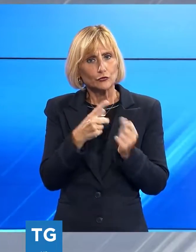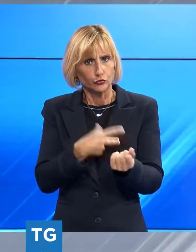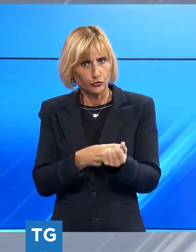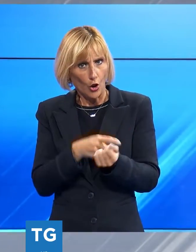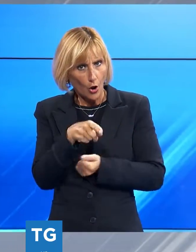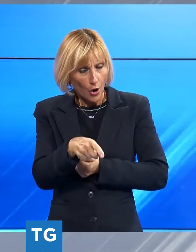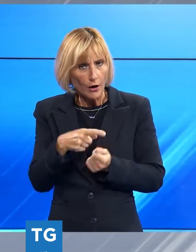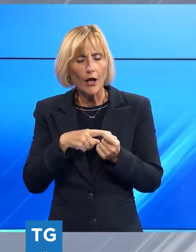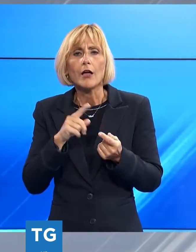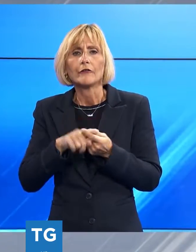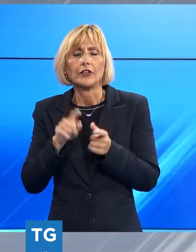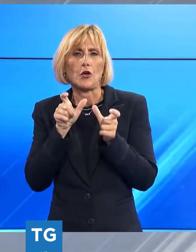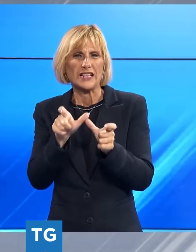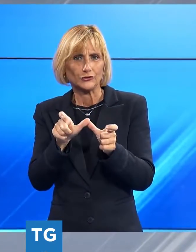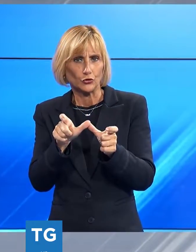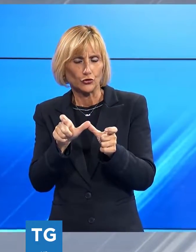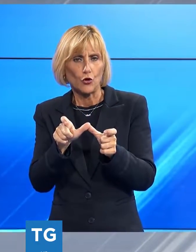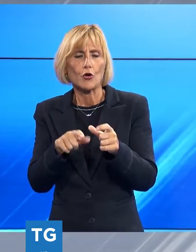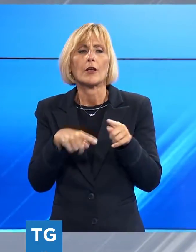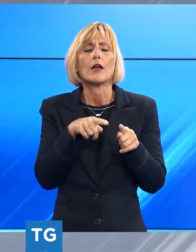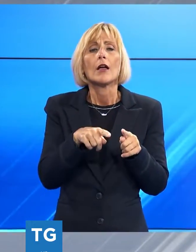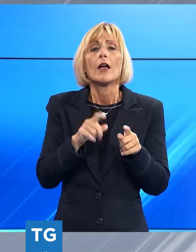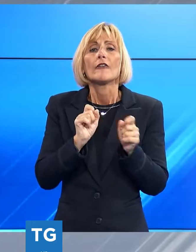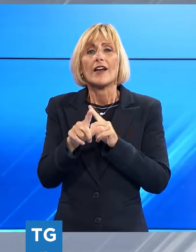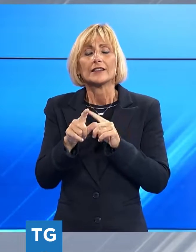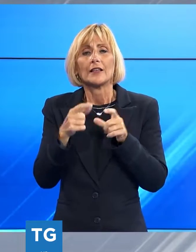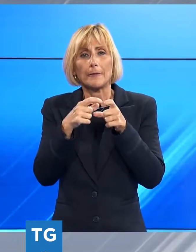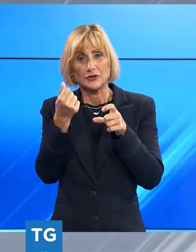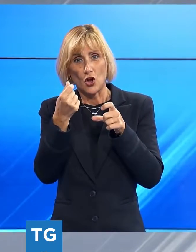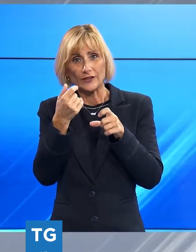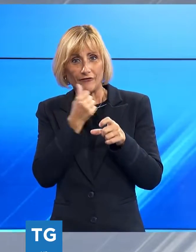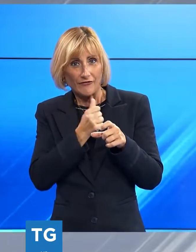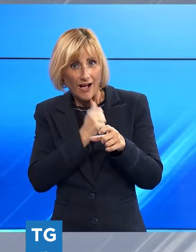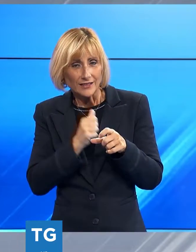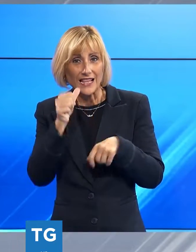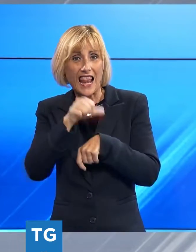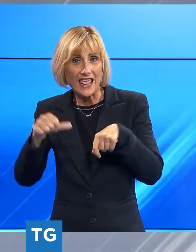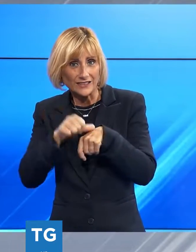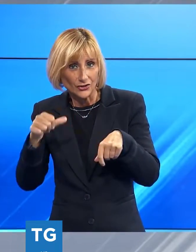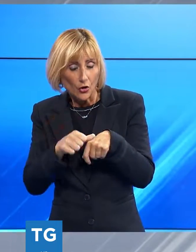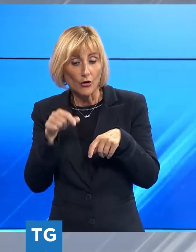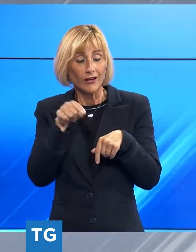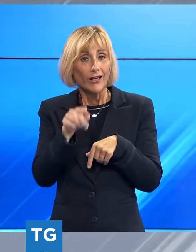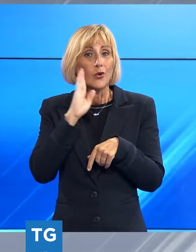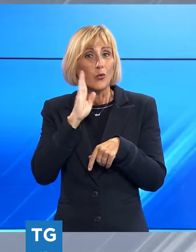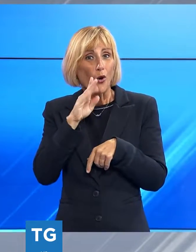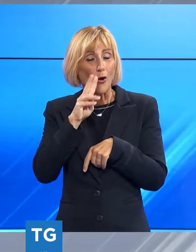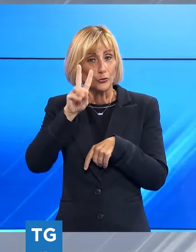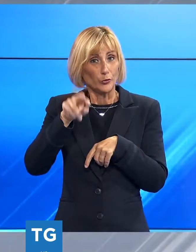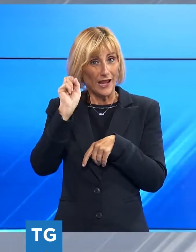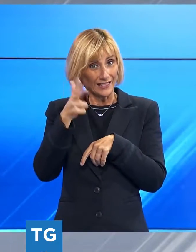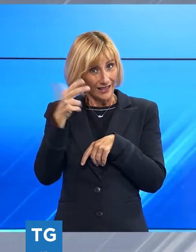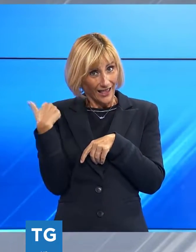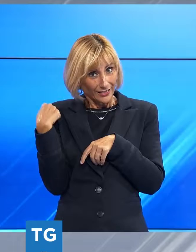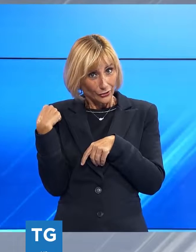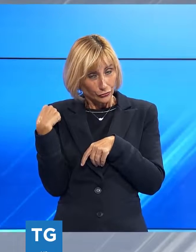stupefacenti all'estorsione, dalla spendita di banconote false alle lesioni, motivi per i quali nel 2013 li è stata applicata alla misura di